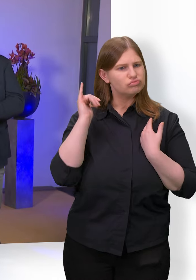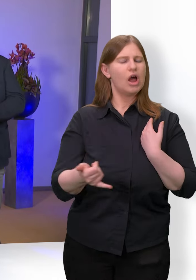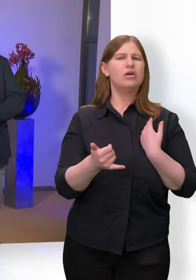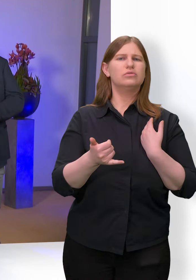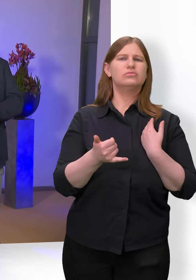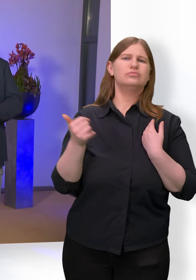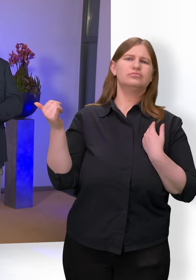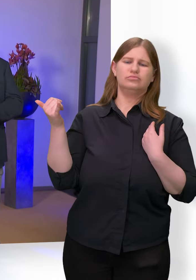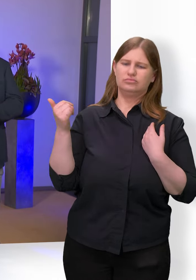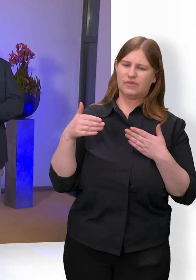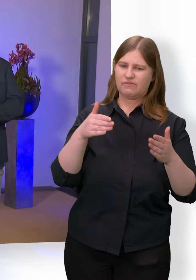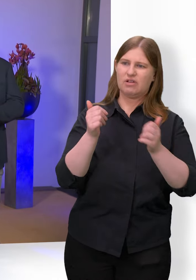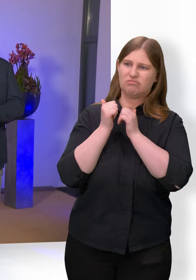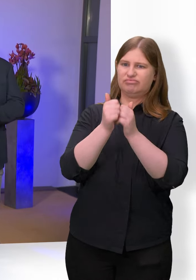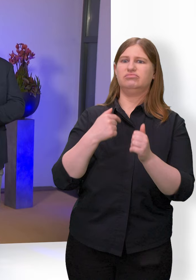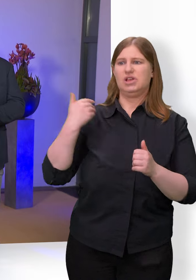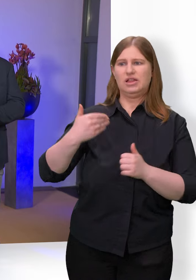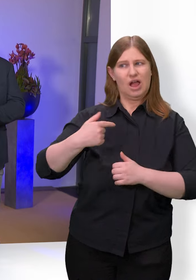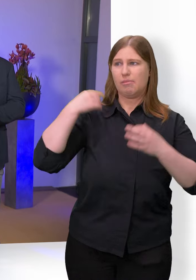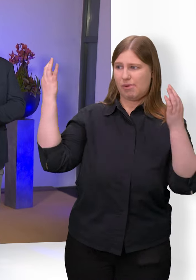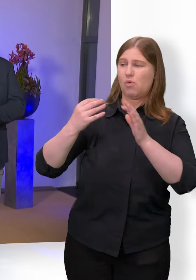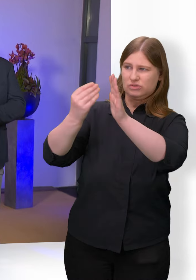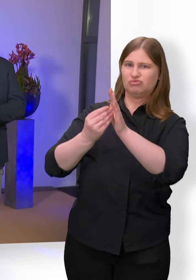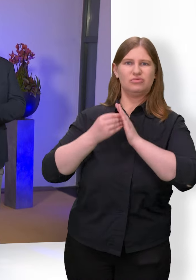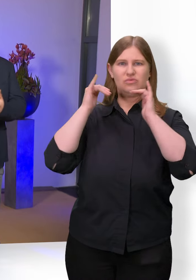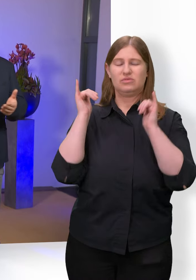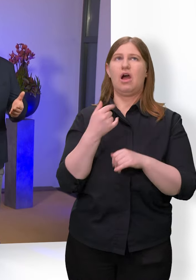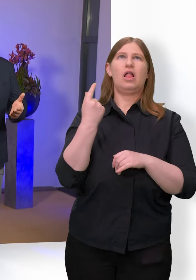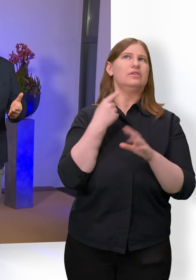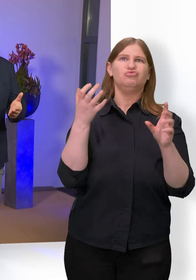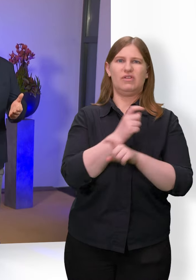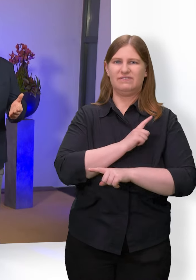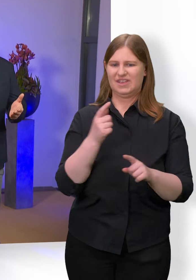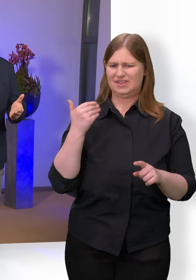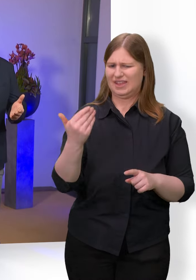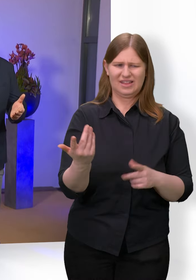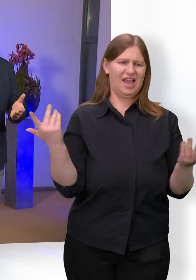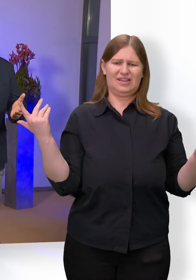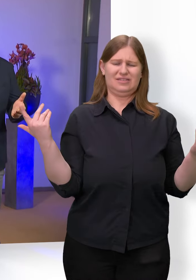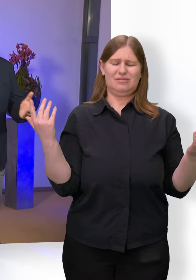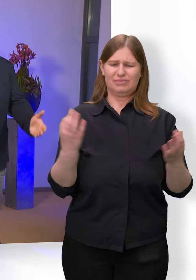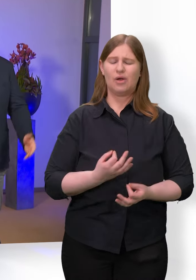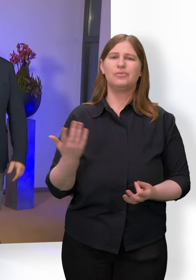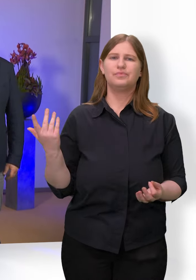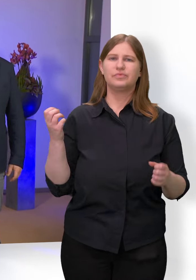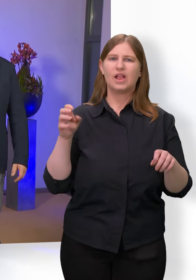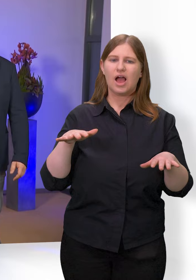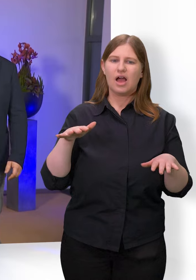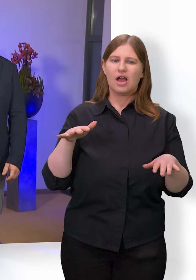eines Wegbegleiters täglich nötig habe. Die Möglichkeiten und auch die Leidenschaft meines Schöpfers